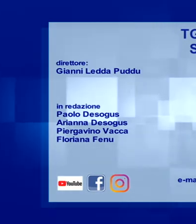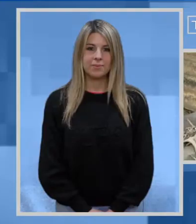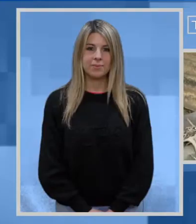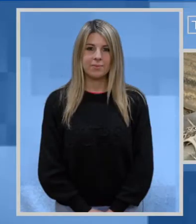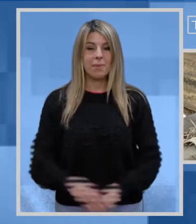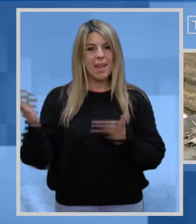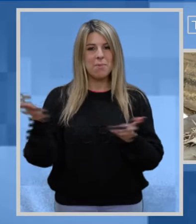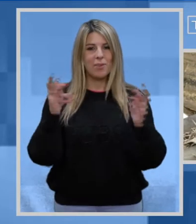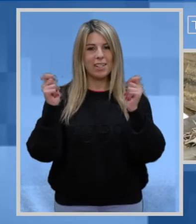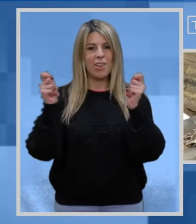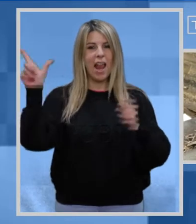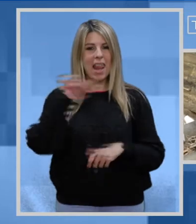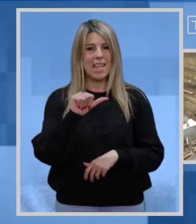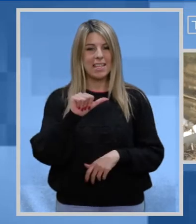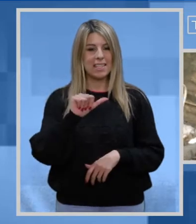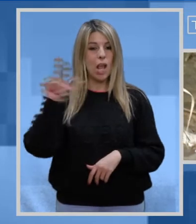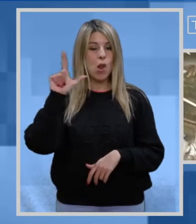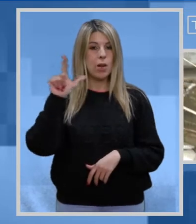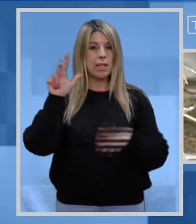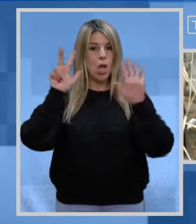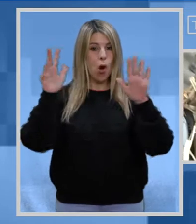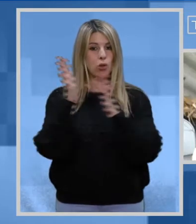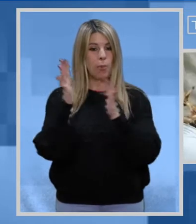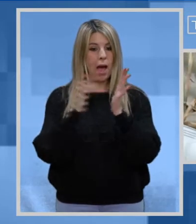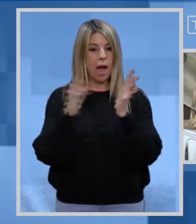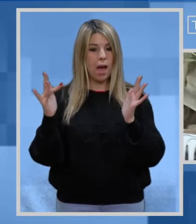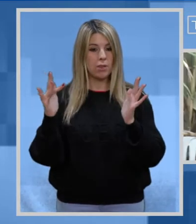La lingua dei segni